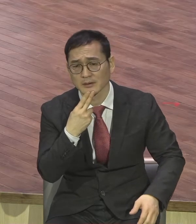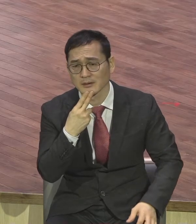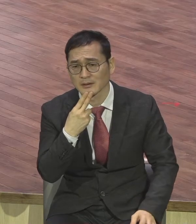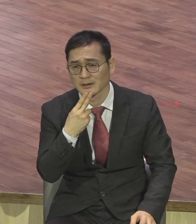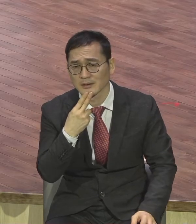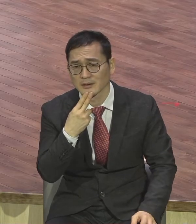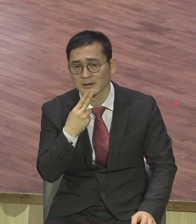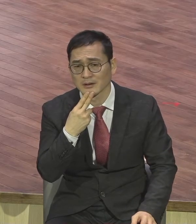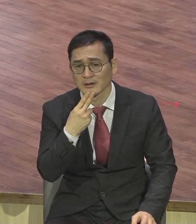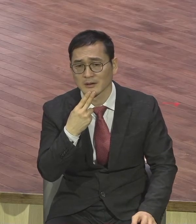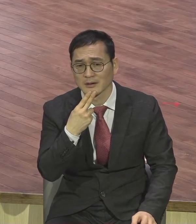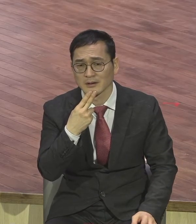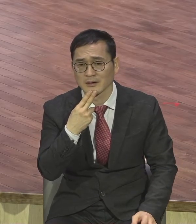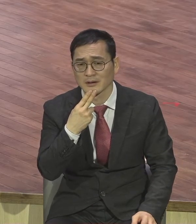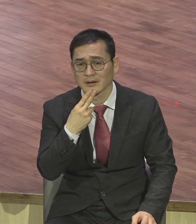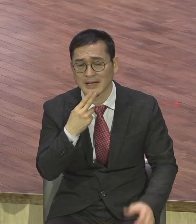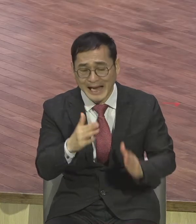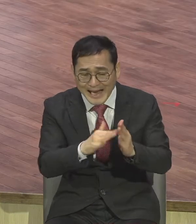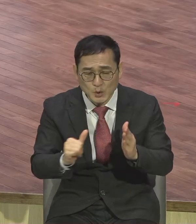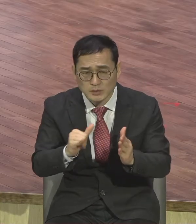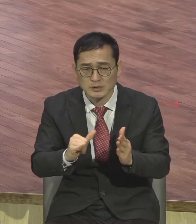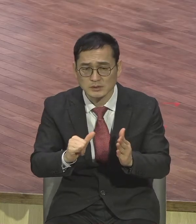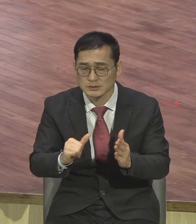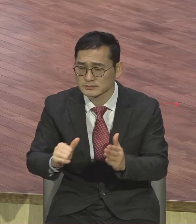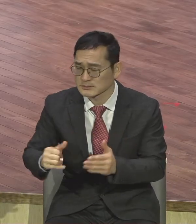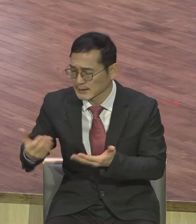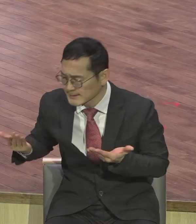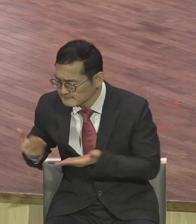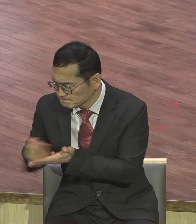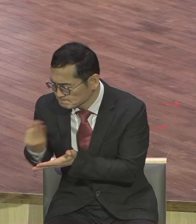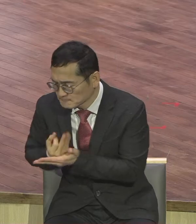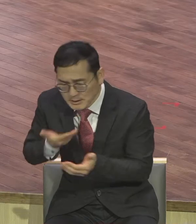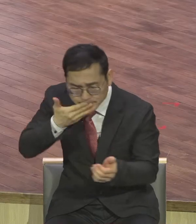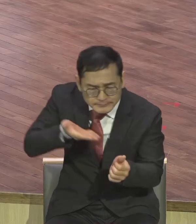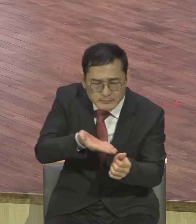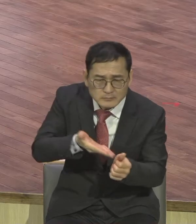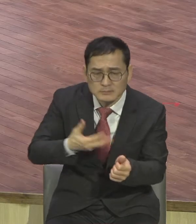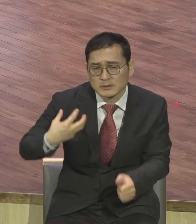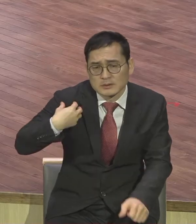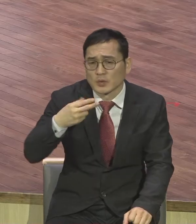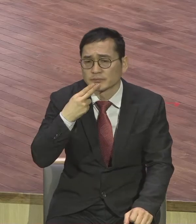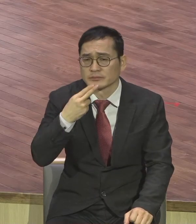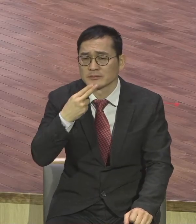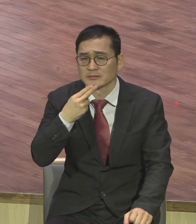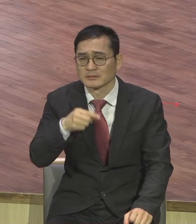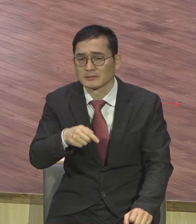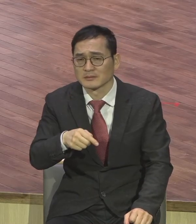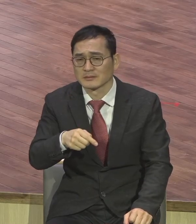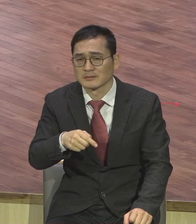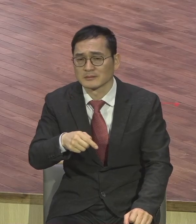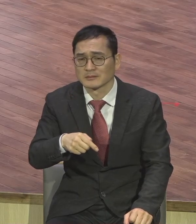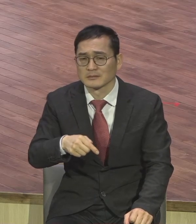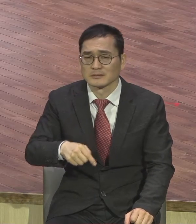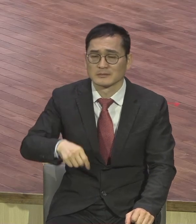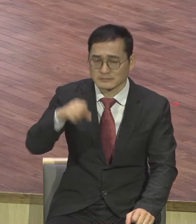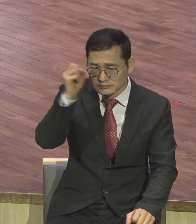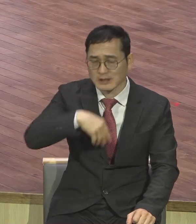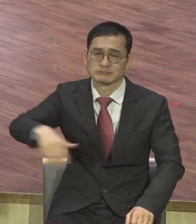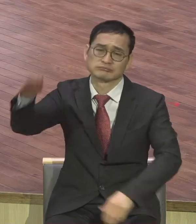마치 자기가 무슨 순진한 율로 착각을 하고 그렇게 막